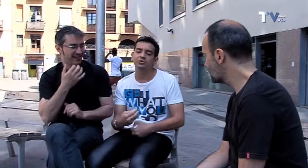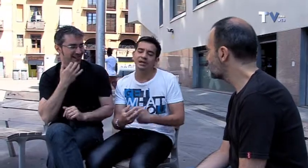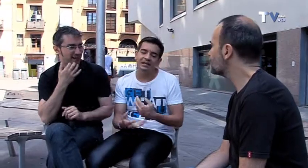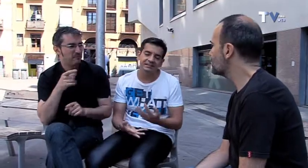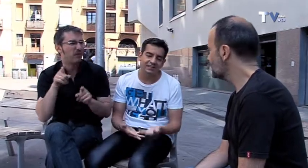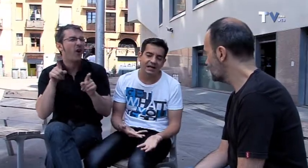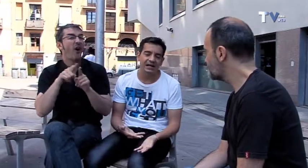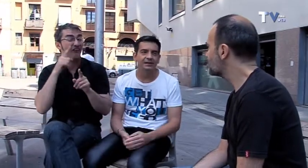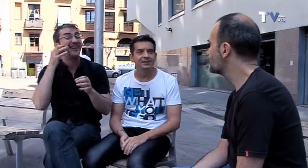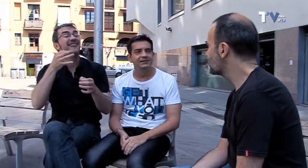y al cabo.